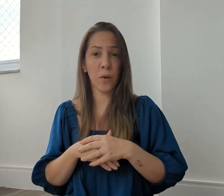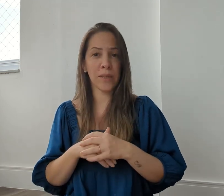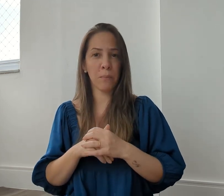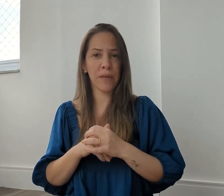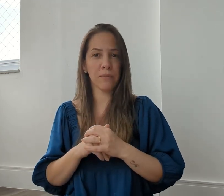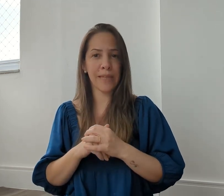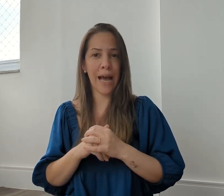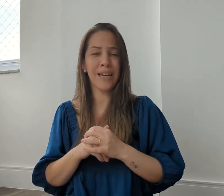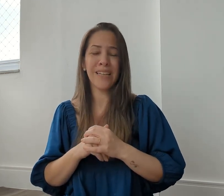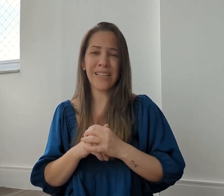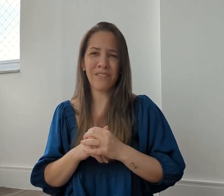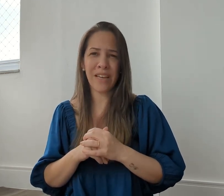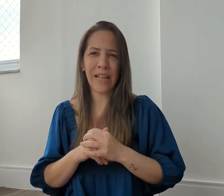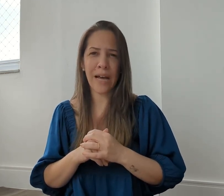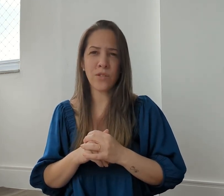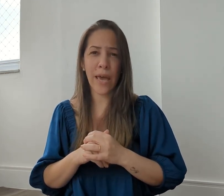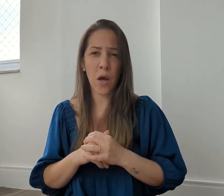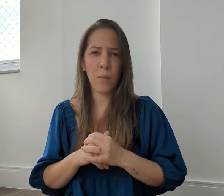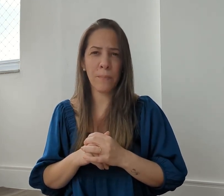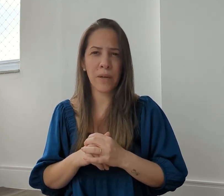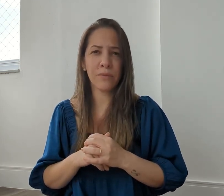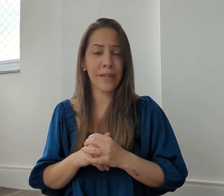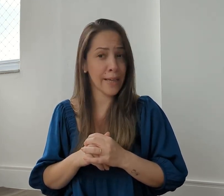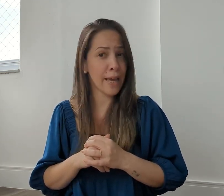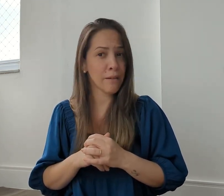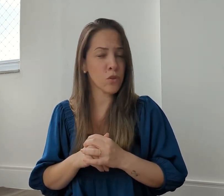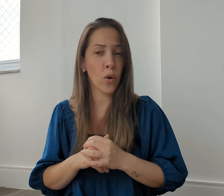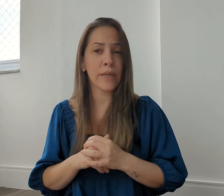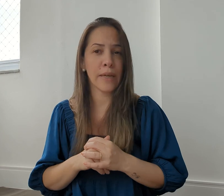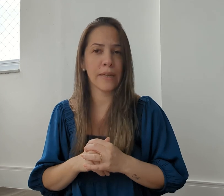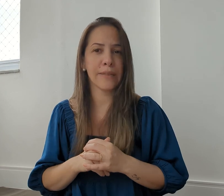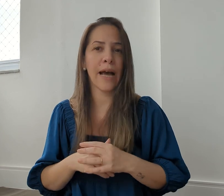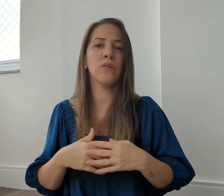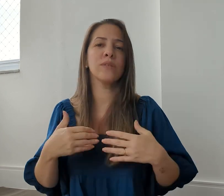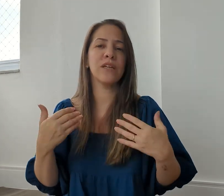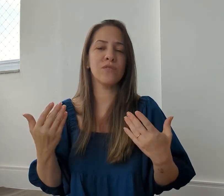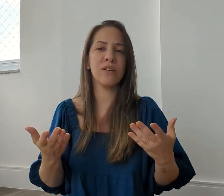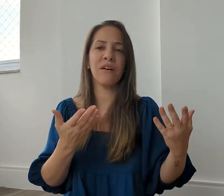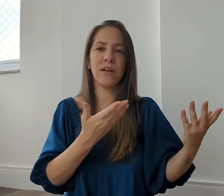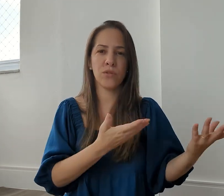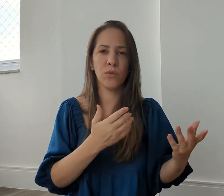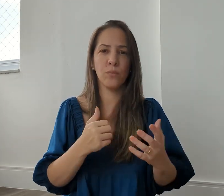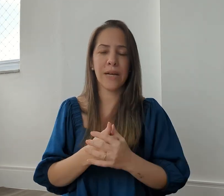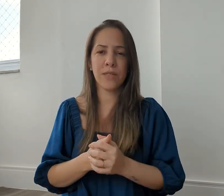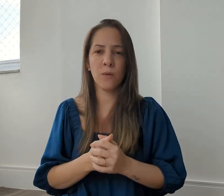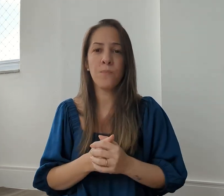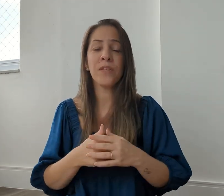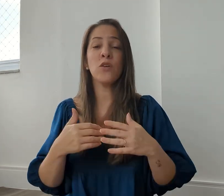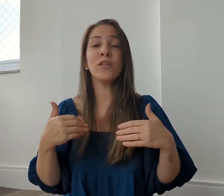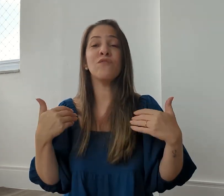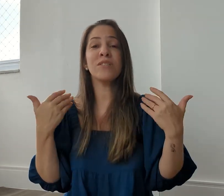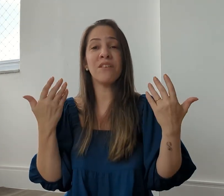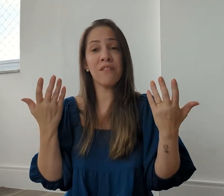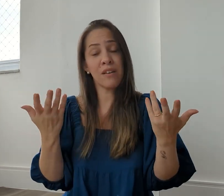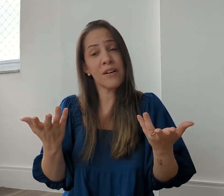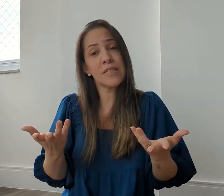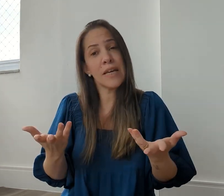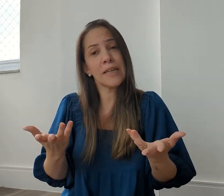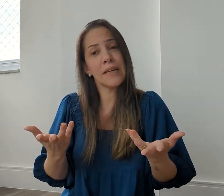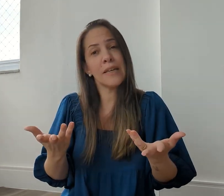podem perguntar, e na verdade é uma pergunta até corriqueira, tá? O que você faz no Brasil e o que você vem fazer aqui,